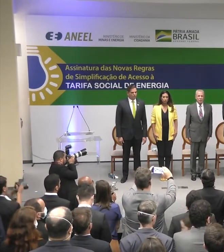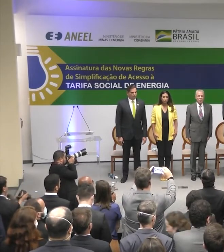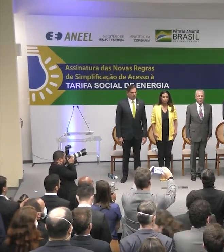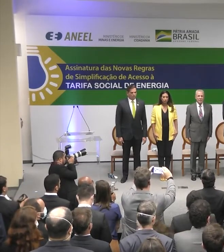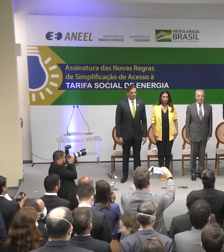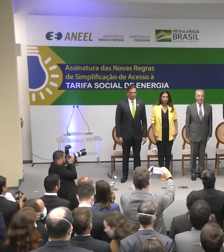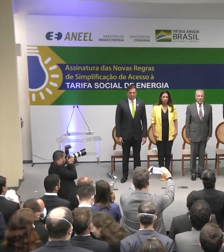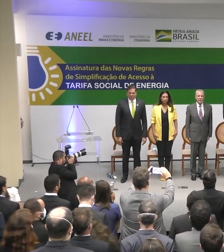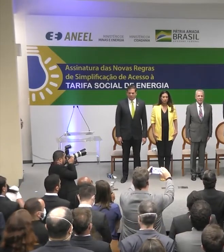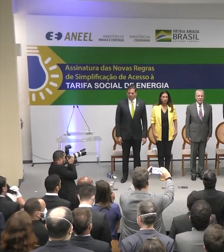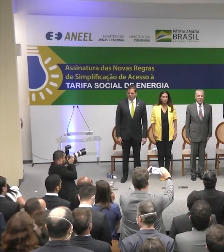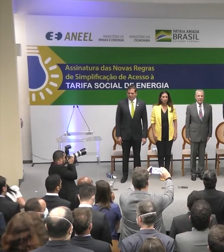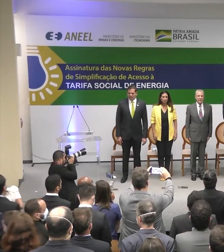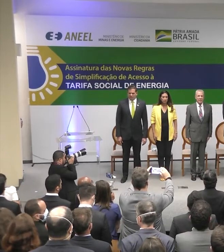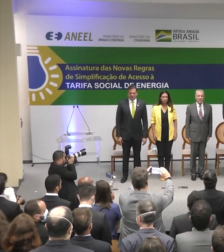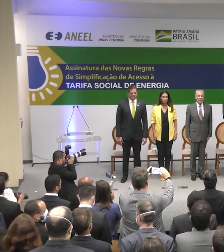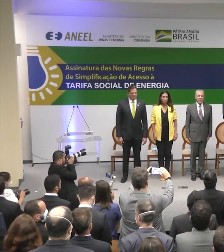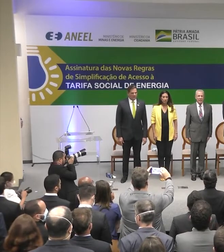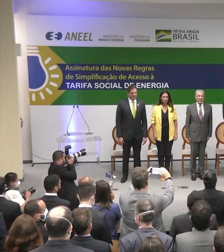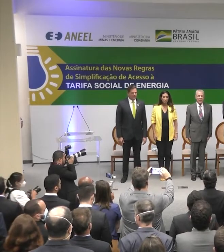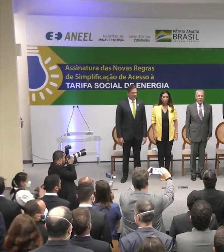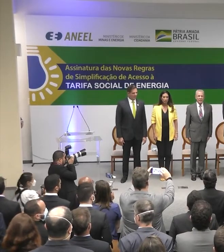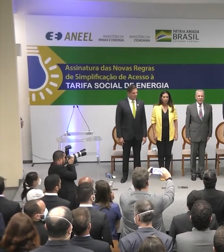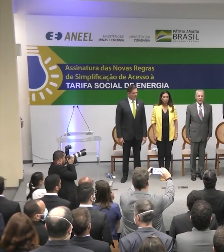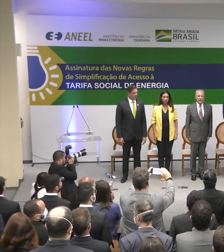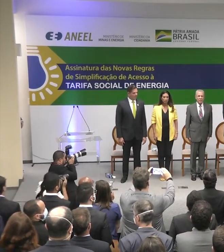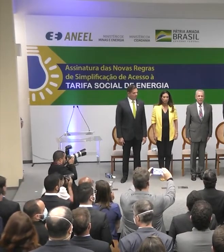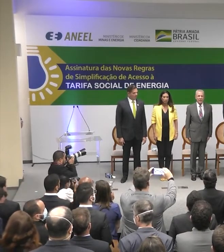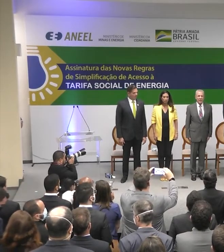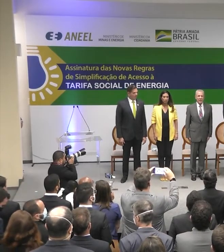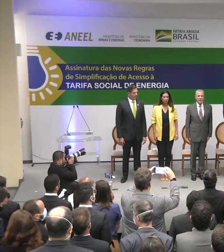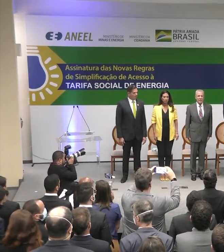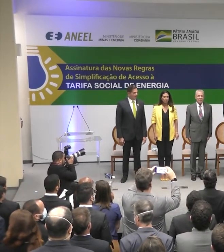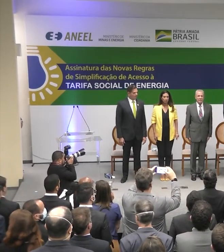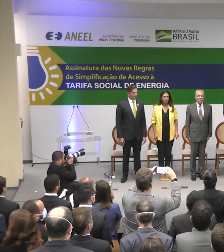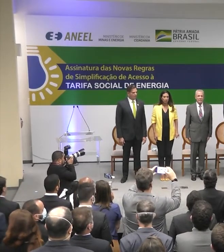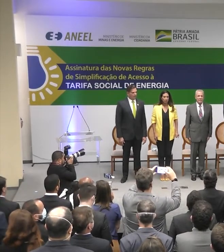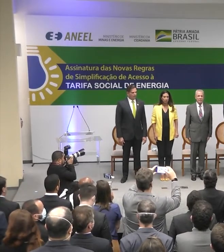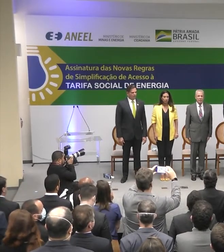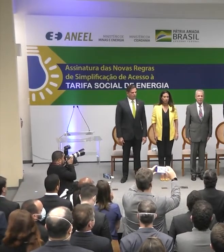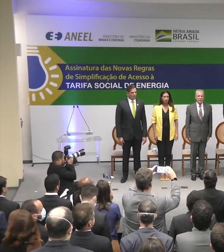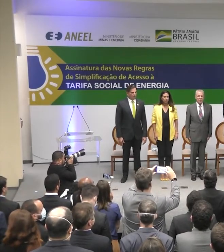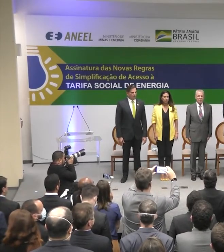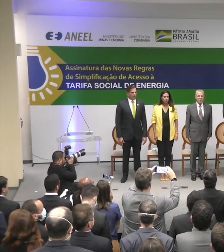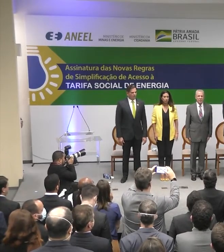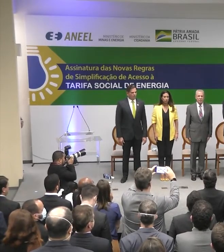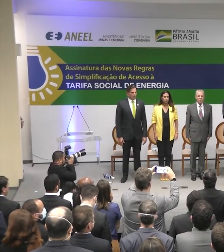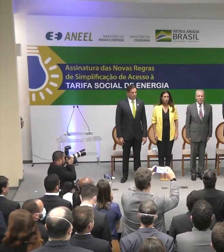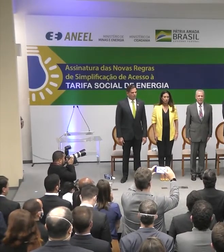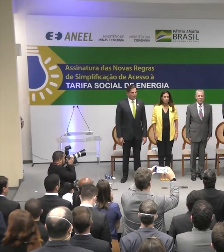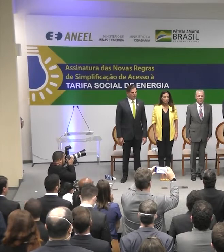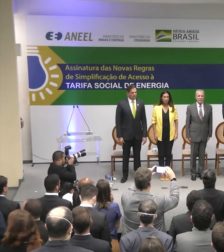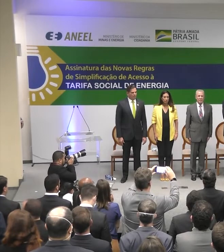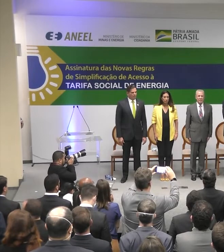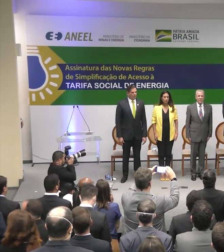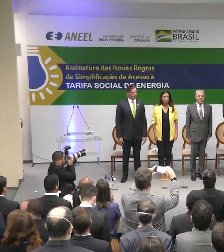rei O Fino margens